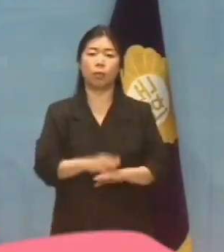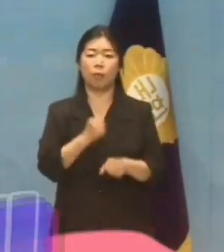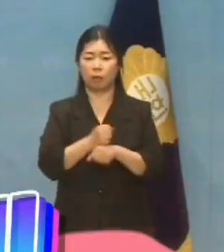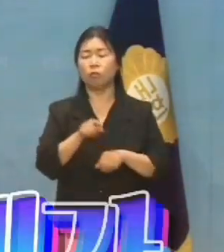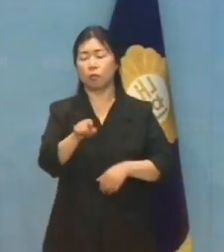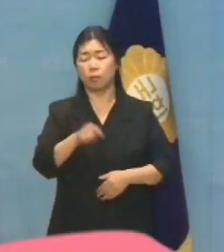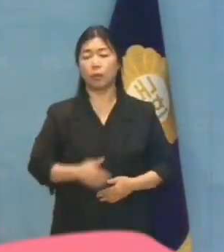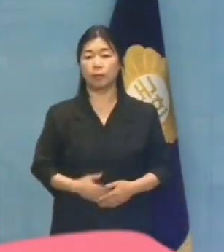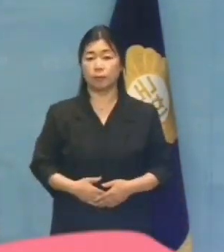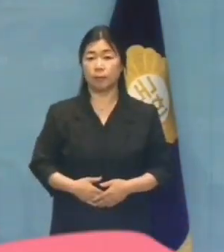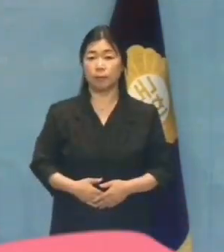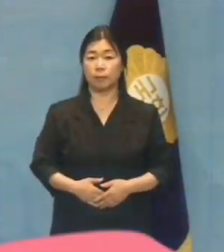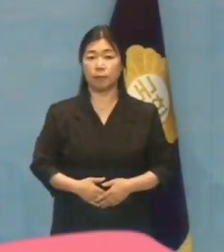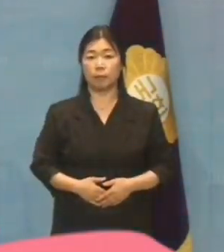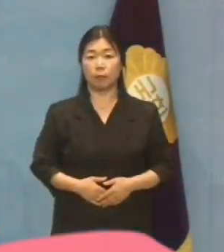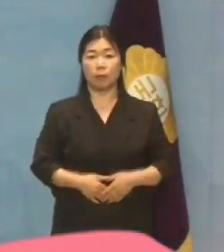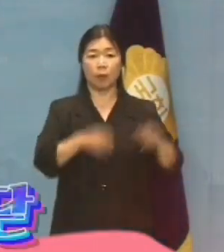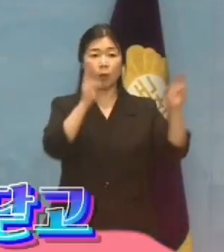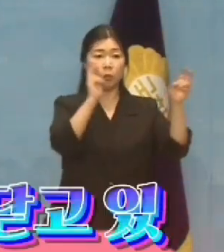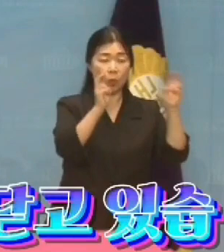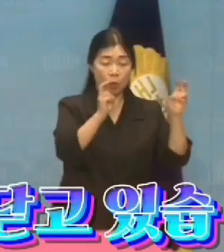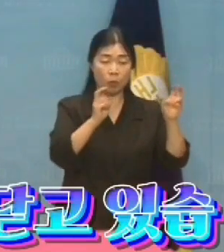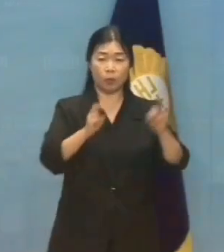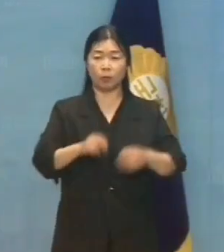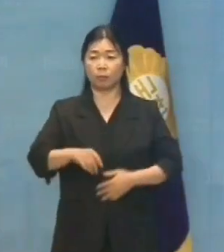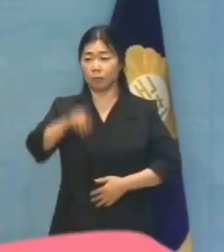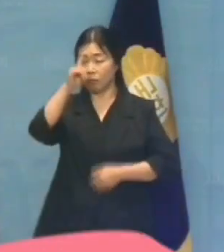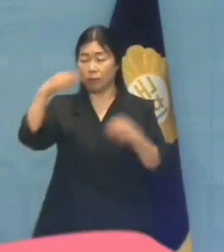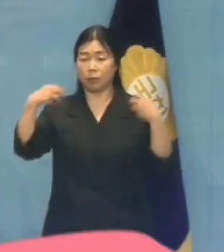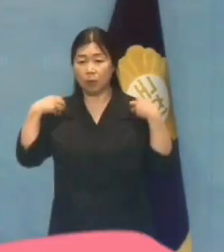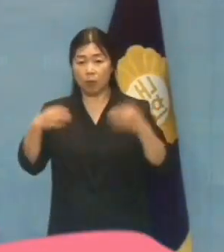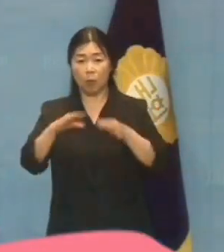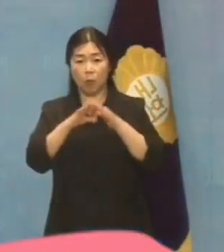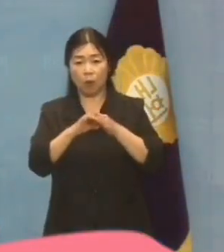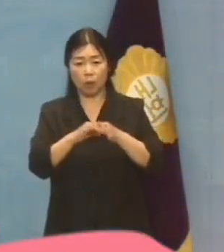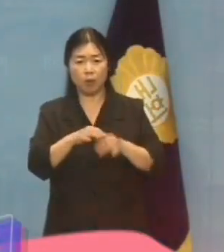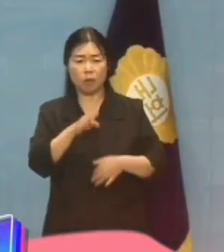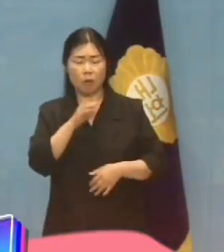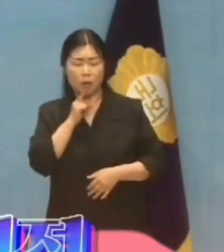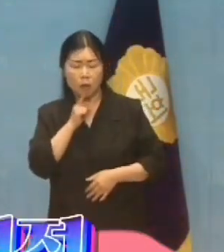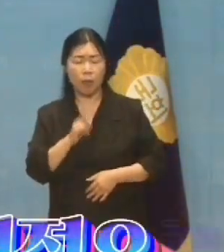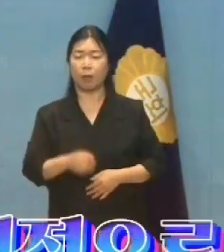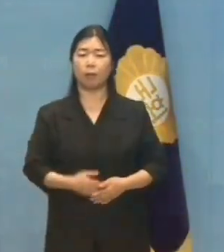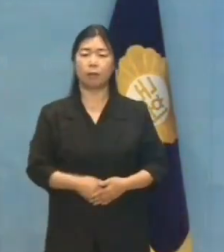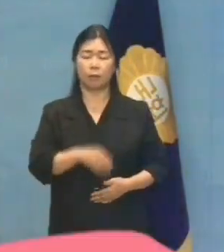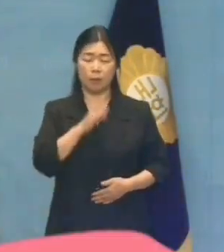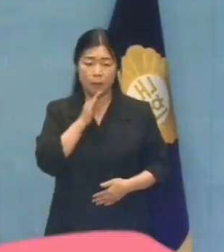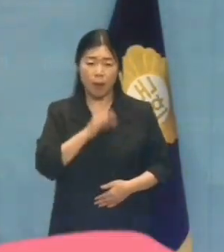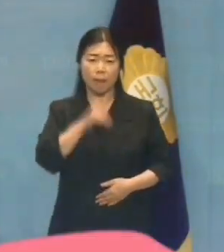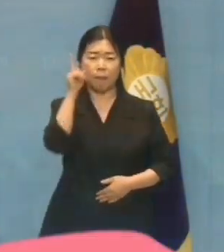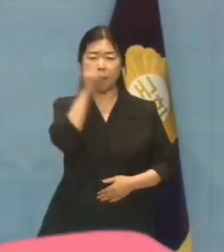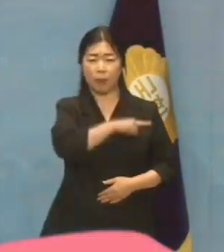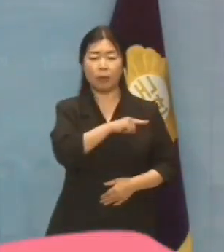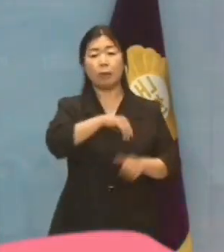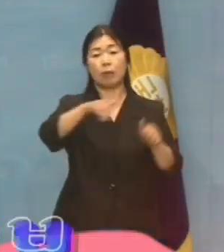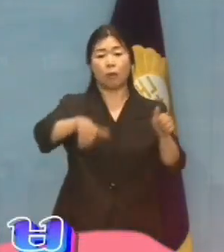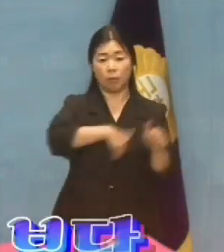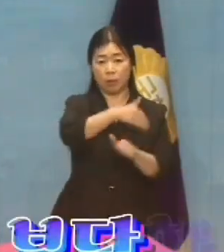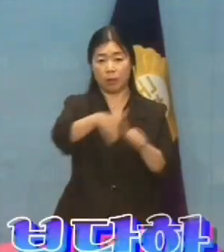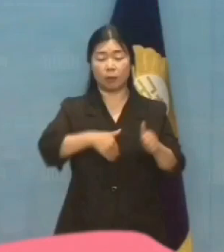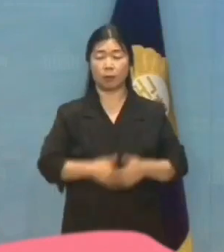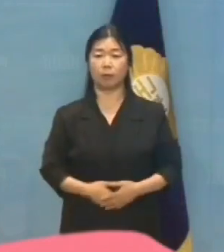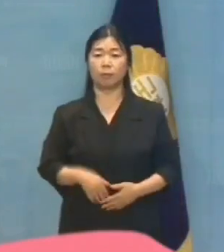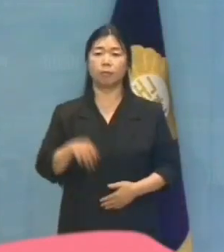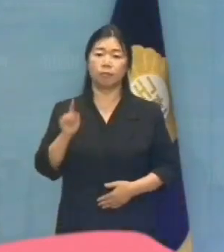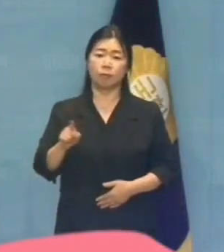노정관계가 최악의 파국으로 치닫고 있습니다. 이 모든 책임은 전적으로 윤석열 대통령의